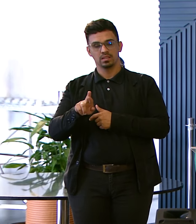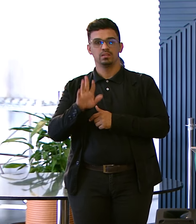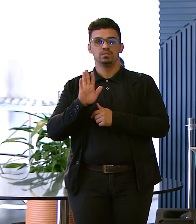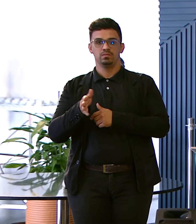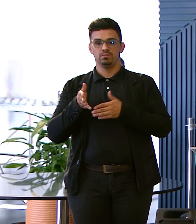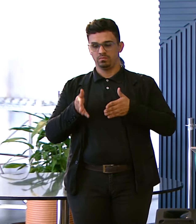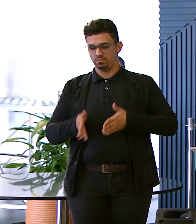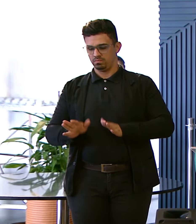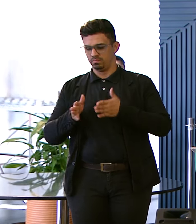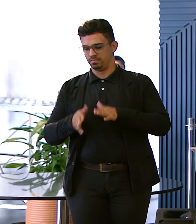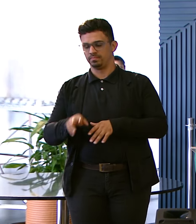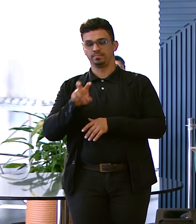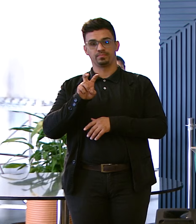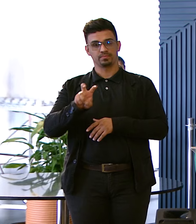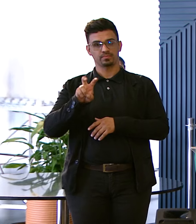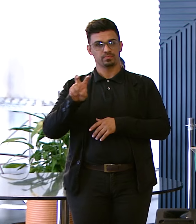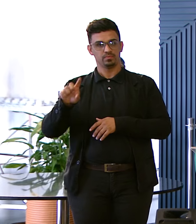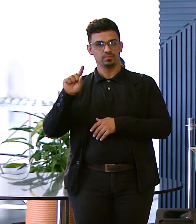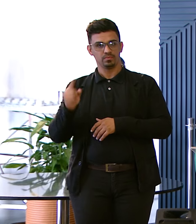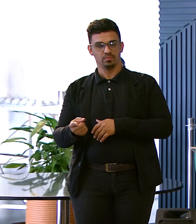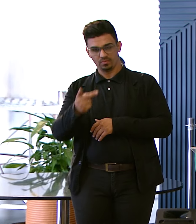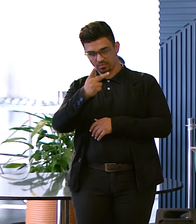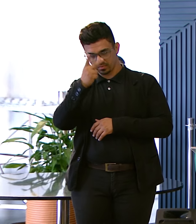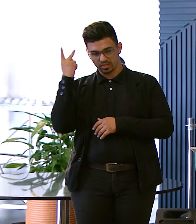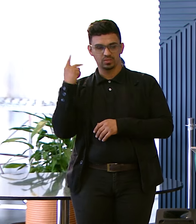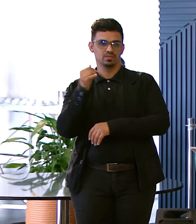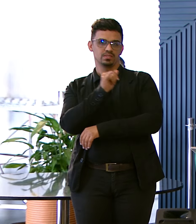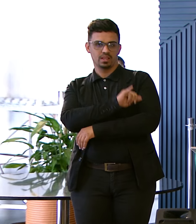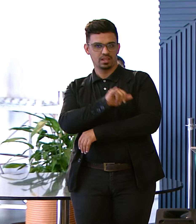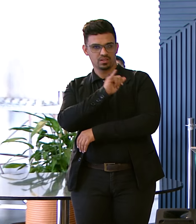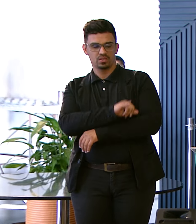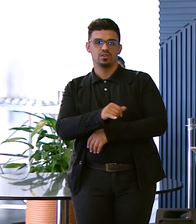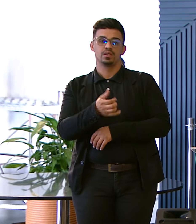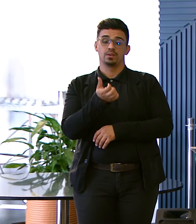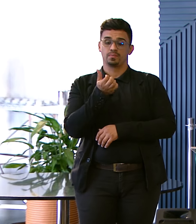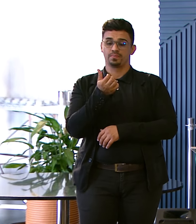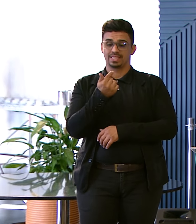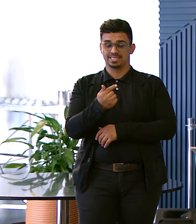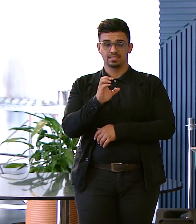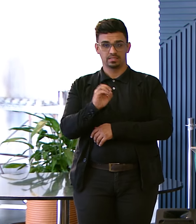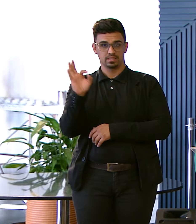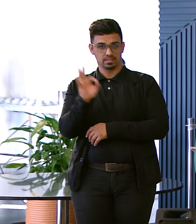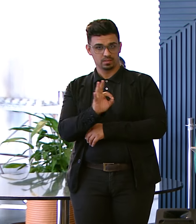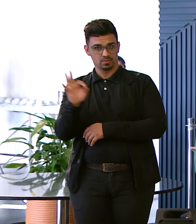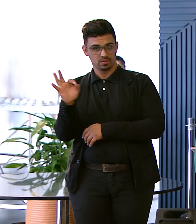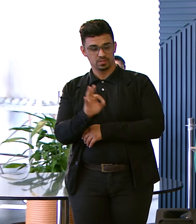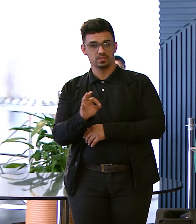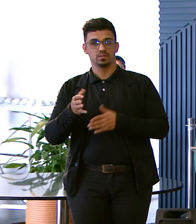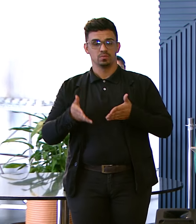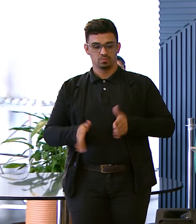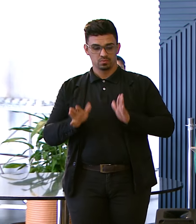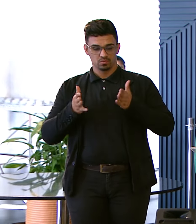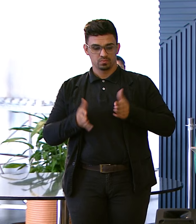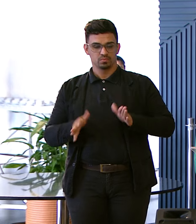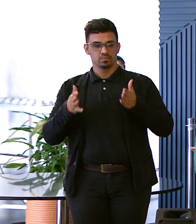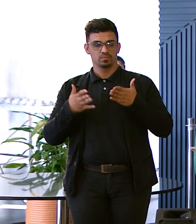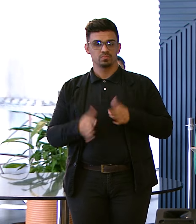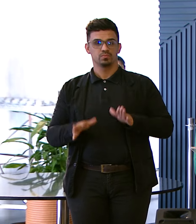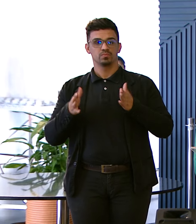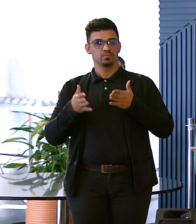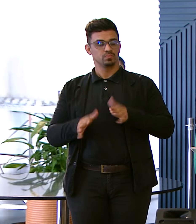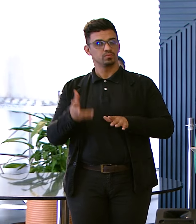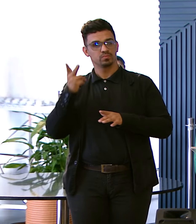55 mil Carioquinhas 70% Deles Nascidos De parto vaginal